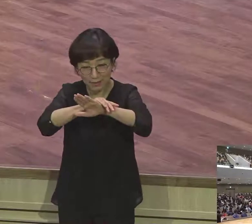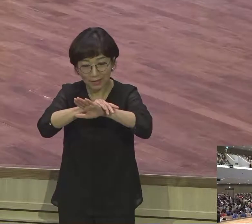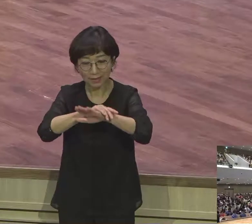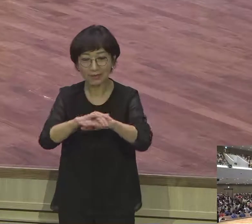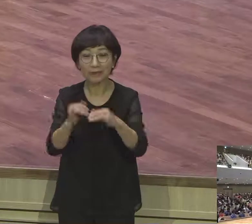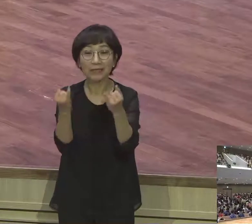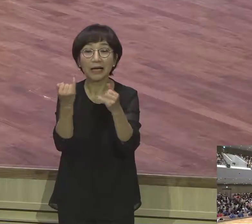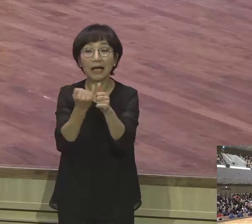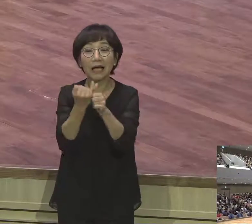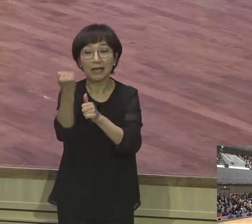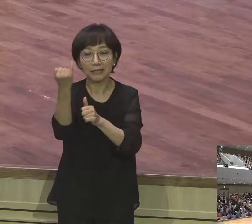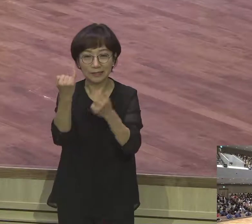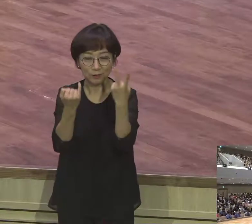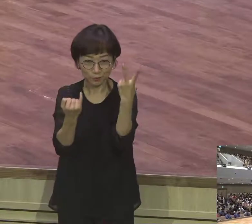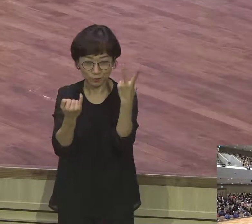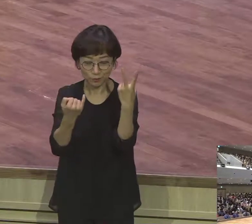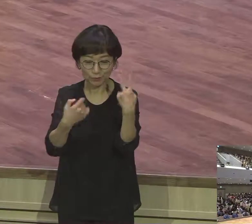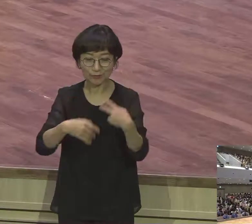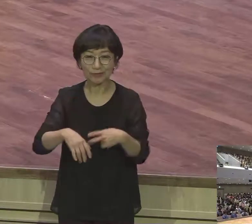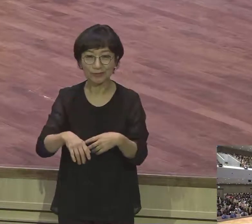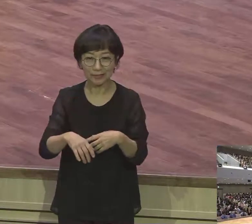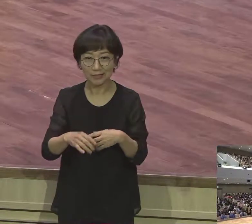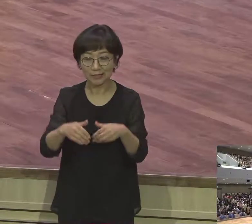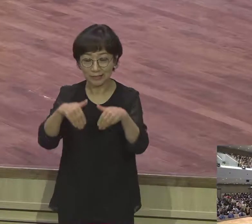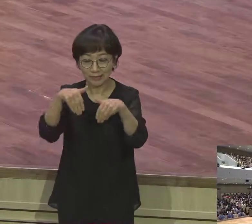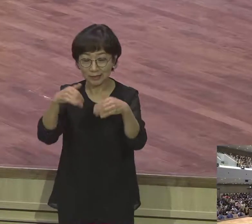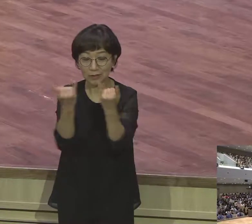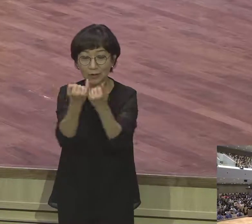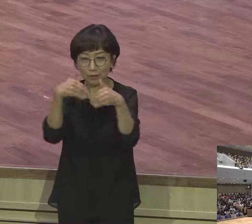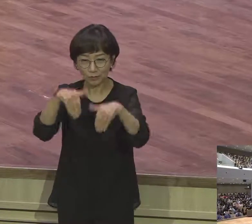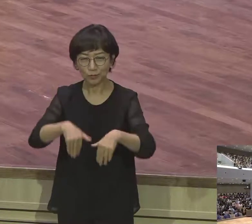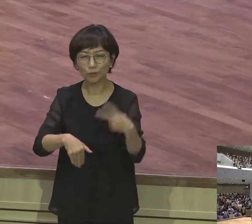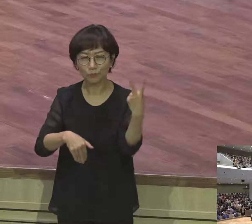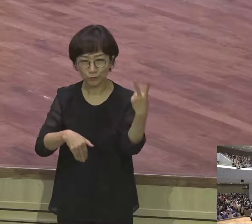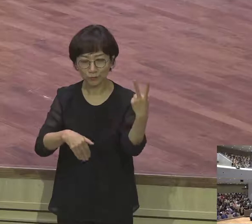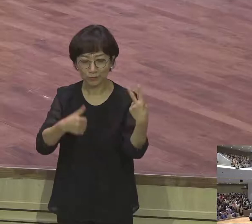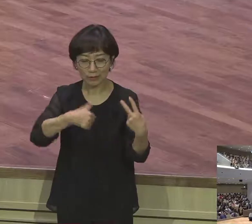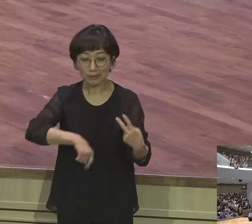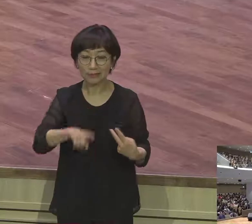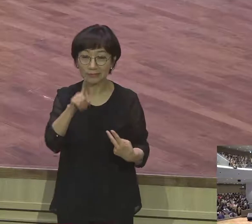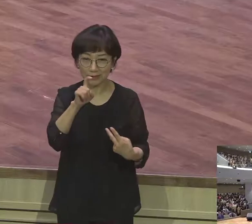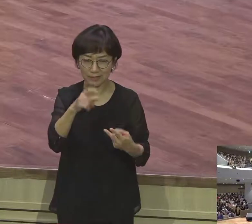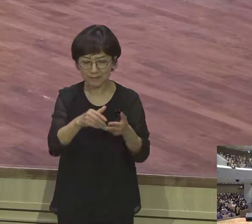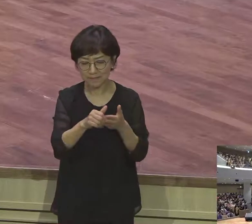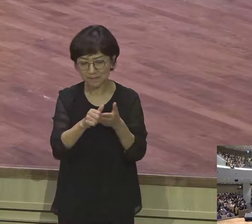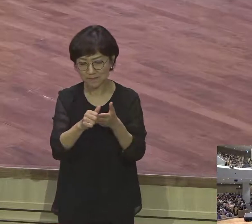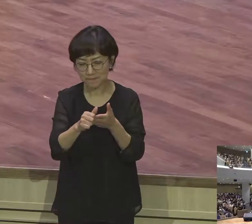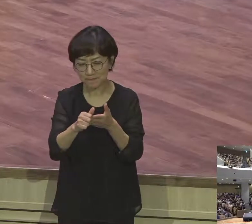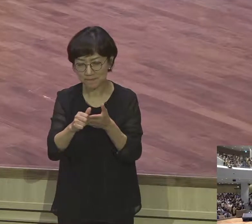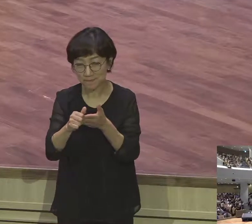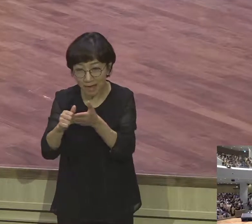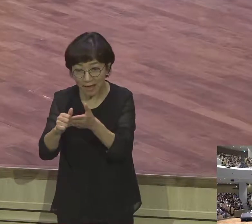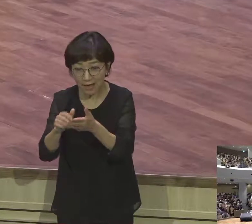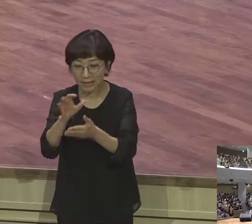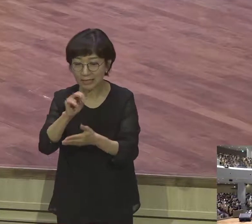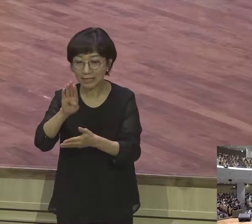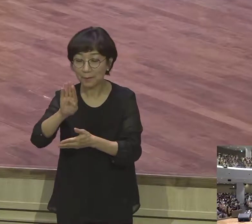열한 아들을 인도하여 약복 나루를 건널 새해 그들을 인도하여 시내를 건너게 하며 그 소위도 건너가게 하고